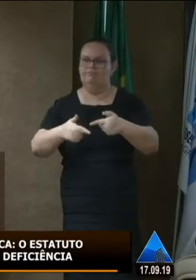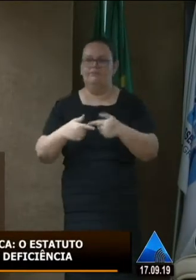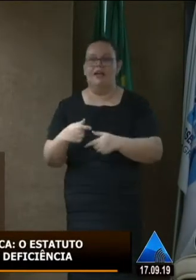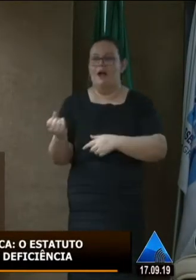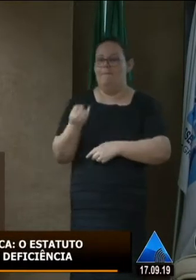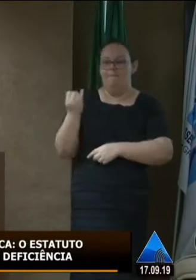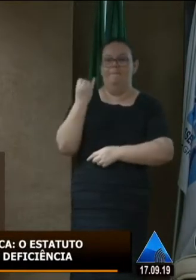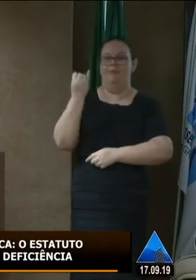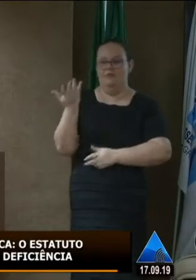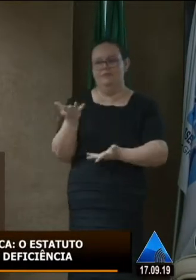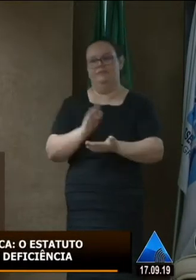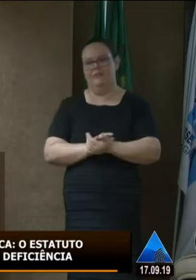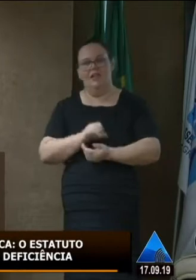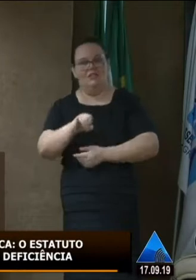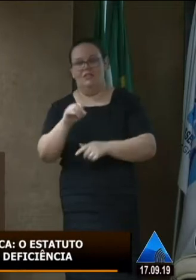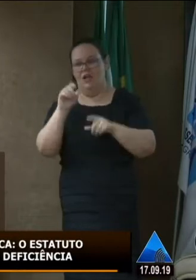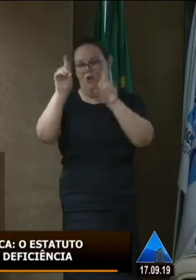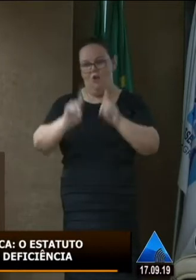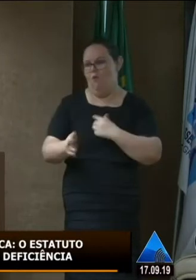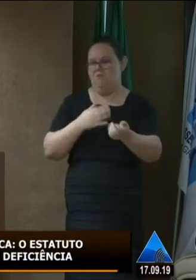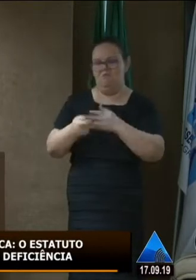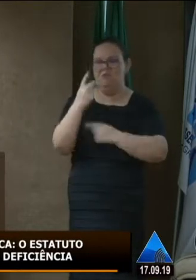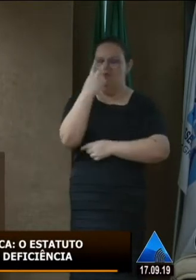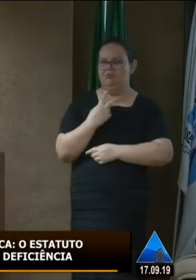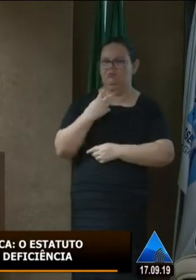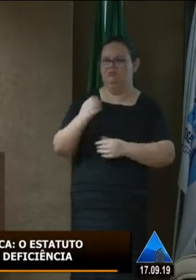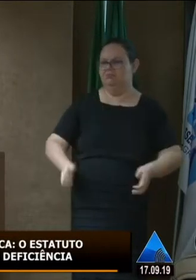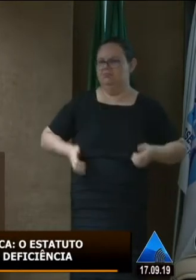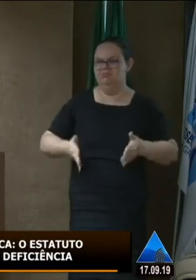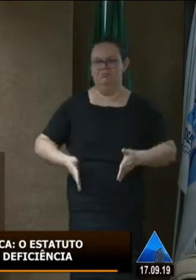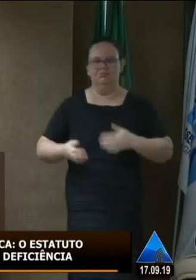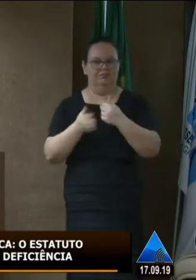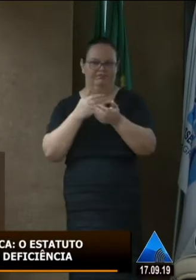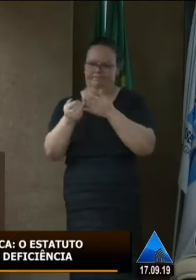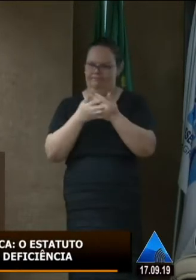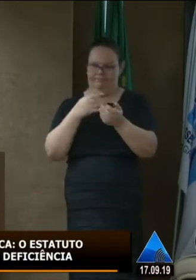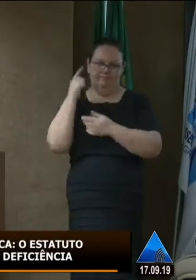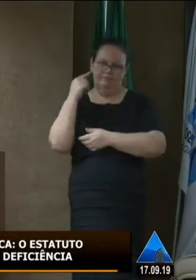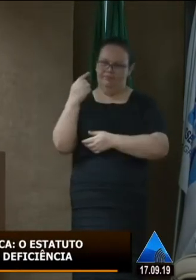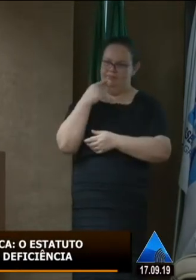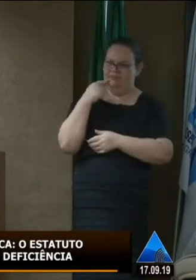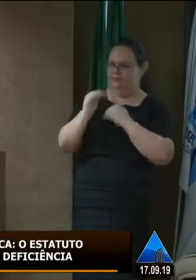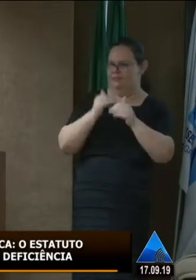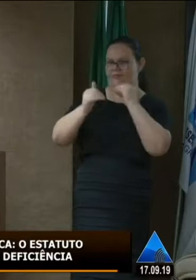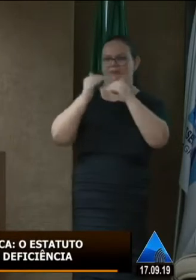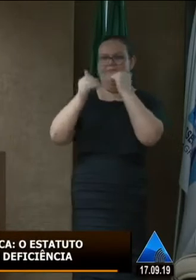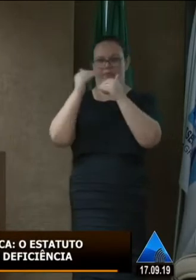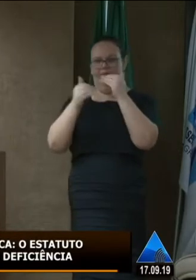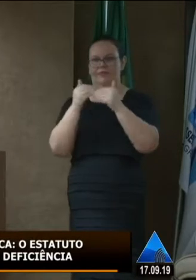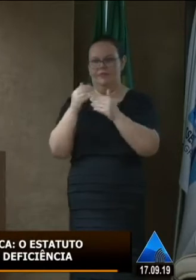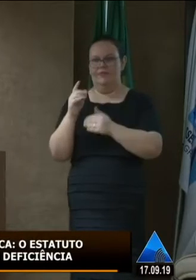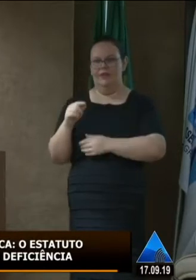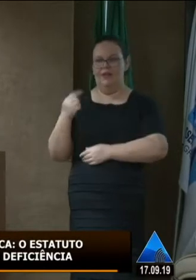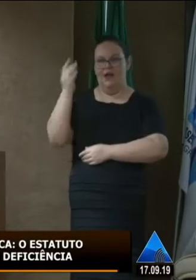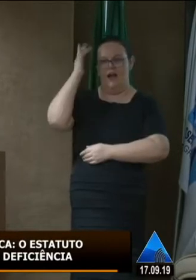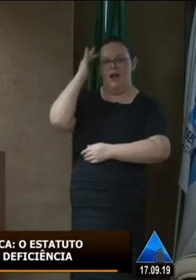lutamos quer seja visual quer seja deficiente auditivo e assim sucessivamente eu acho